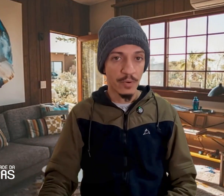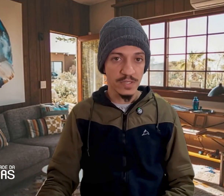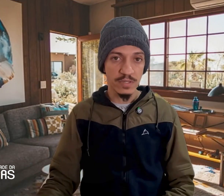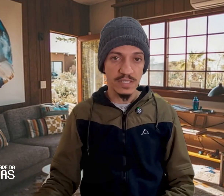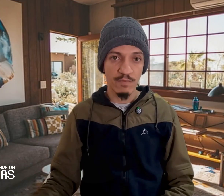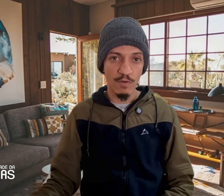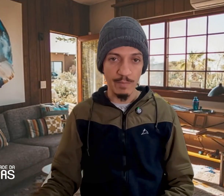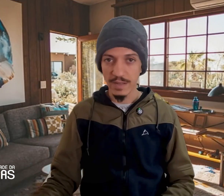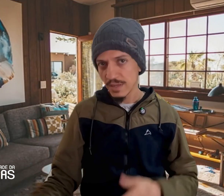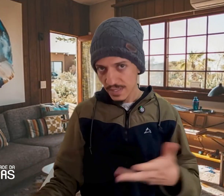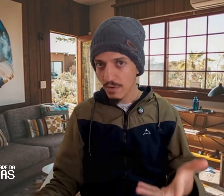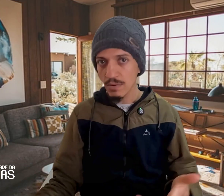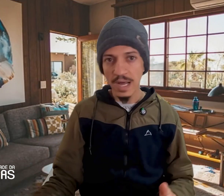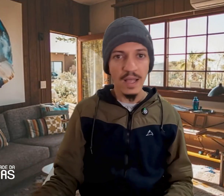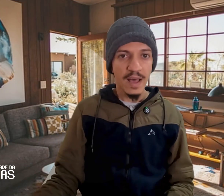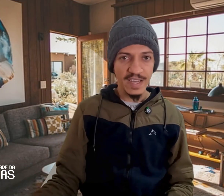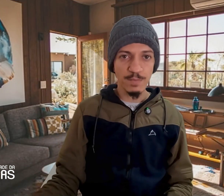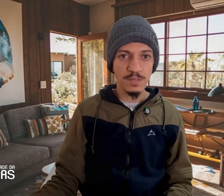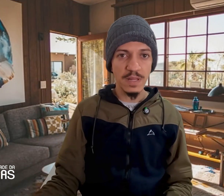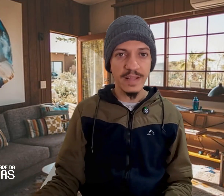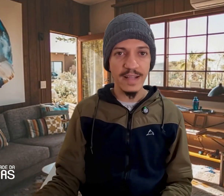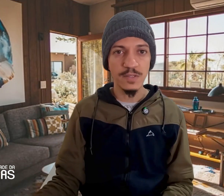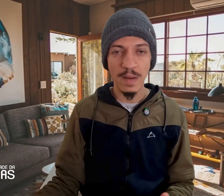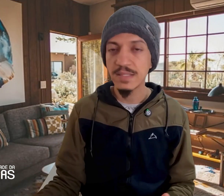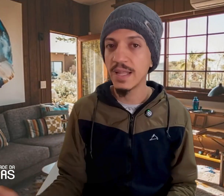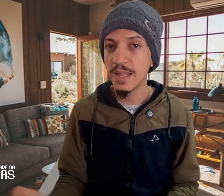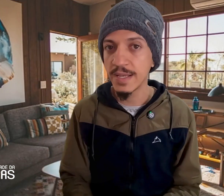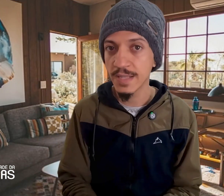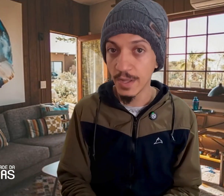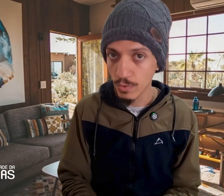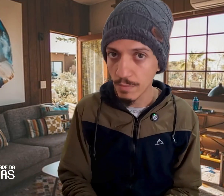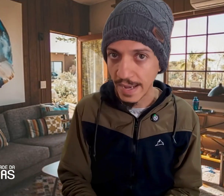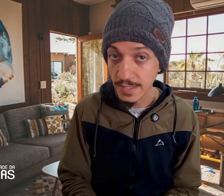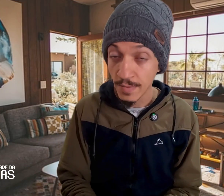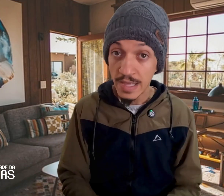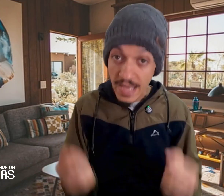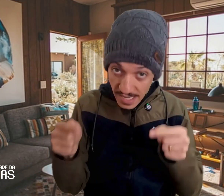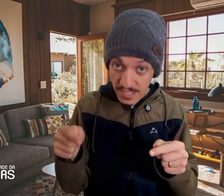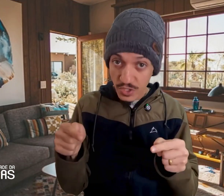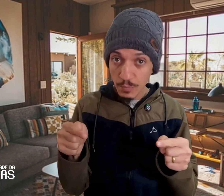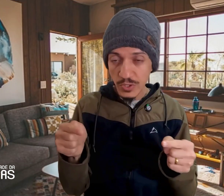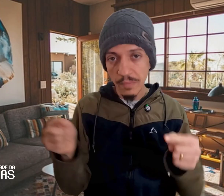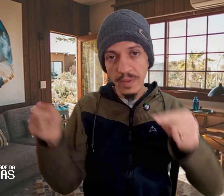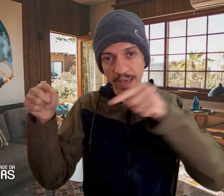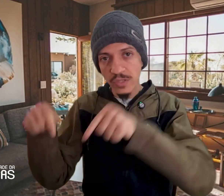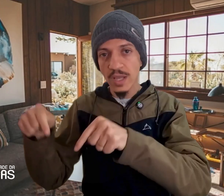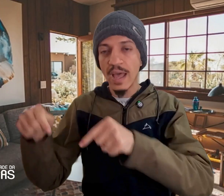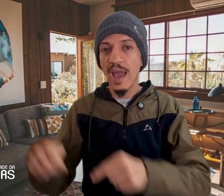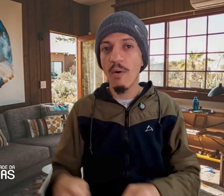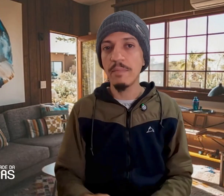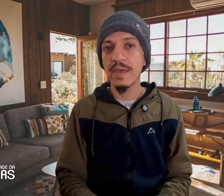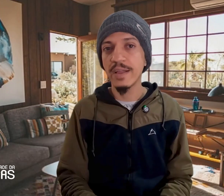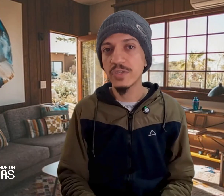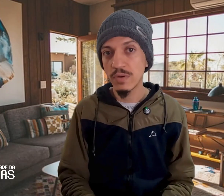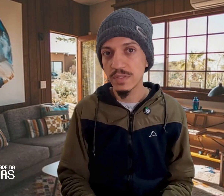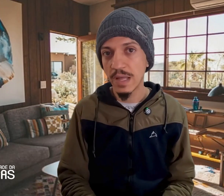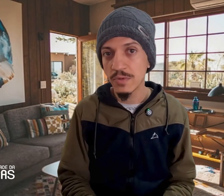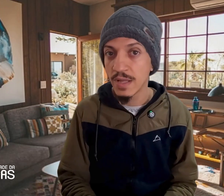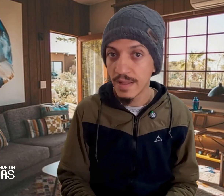seu desenvolvimento. Sem contar as possibilidades de parcerias, e tudo mais. E esse tipo de ambiente, é o ambiente que nós temos na